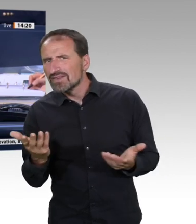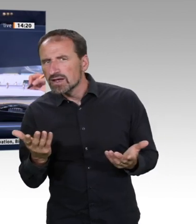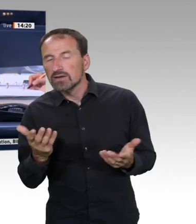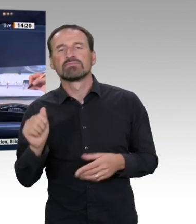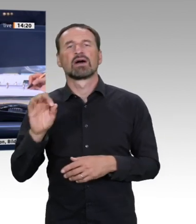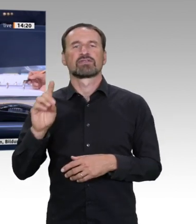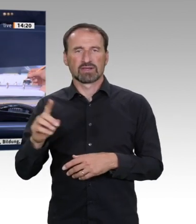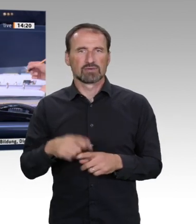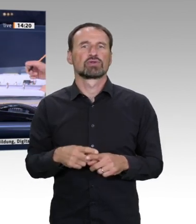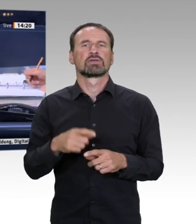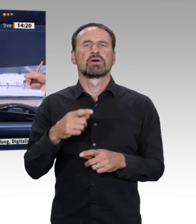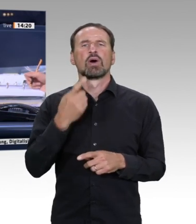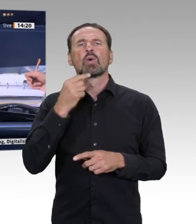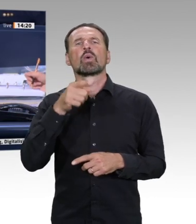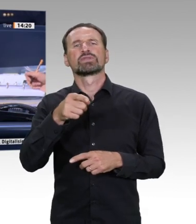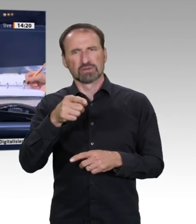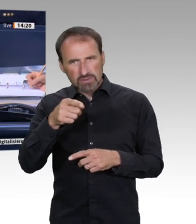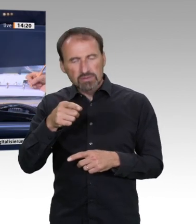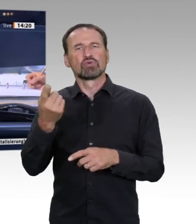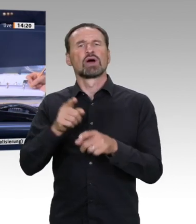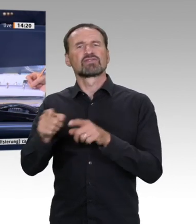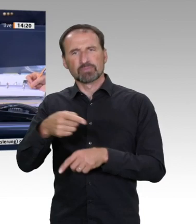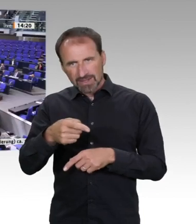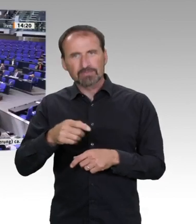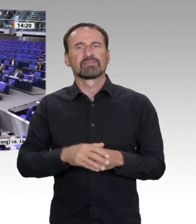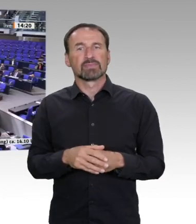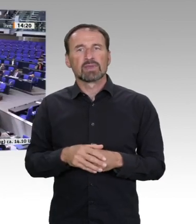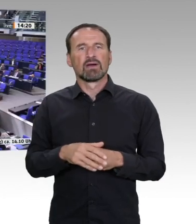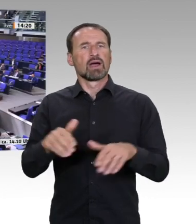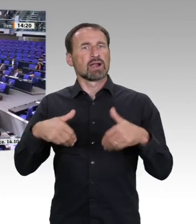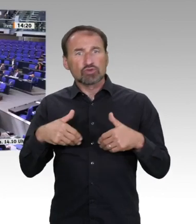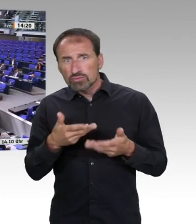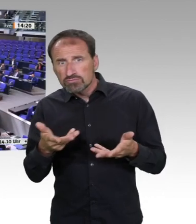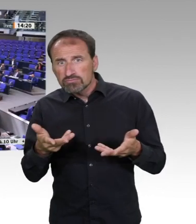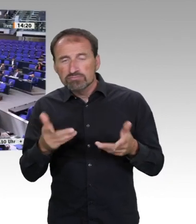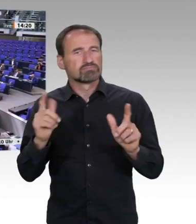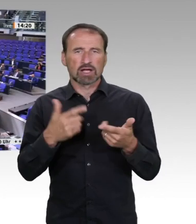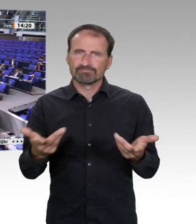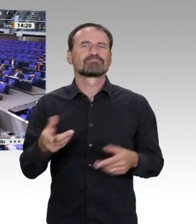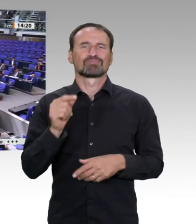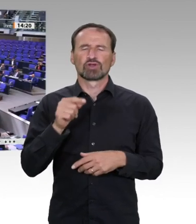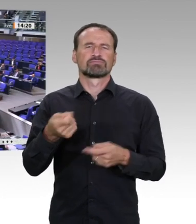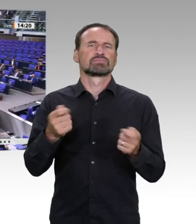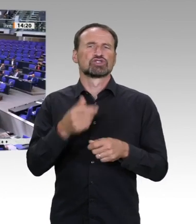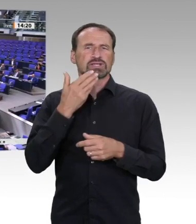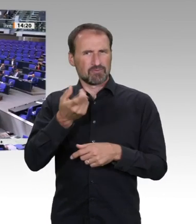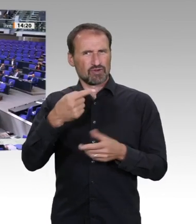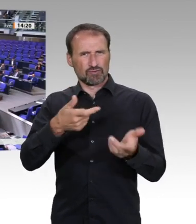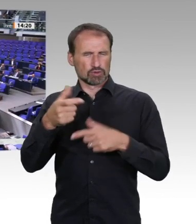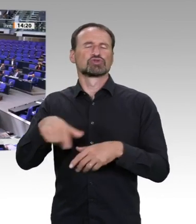16 800 abzulehnen. Wer stimmt für die Beschlussempfehlung des Ausschusses? CDU, CSU und SPD sowie die